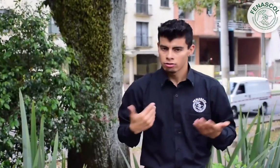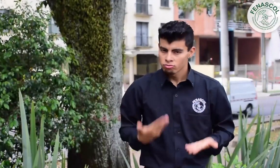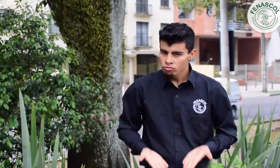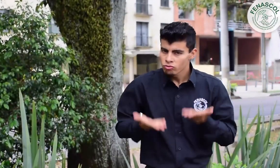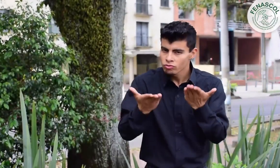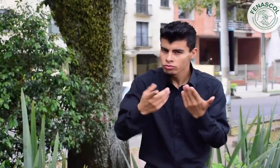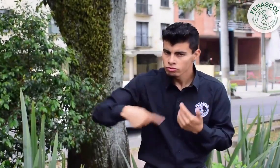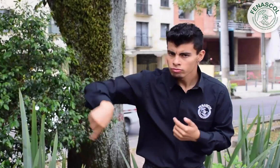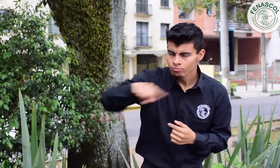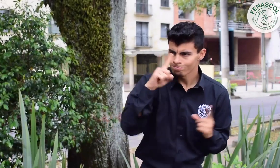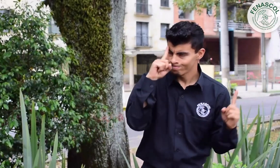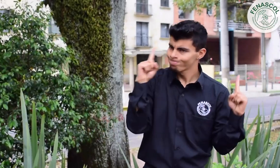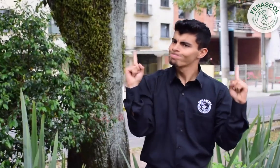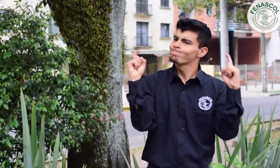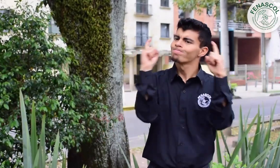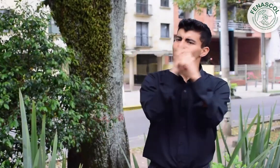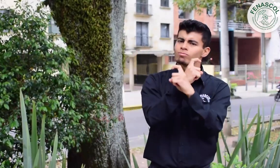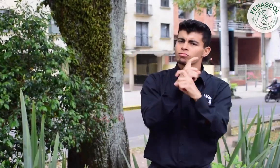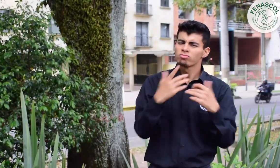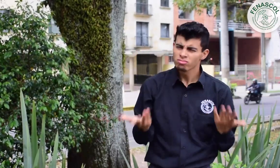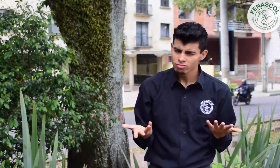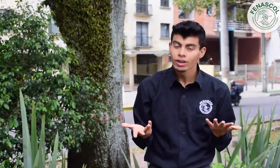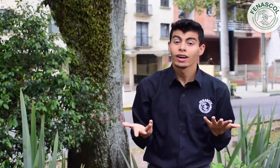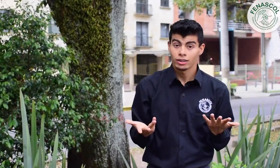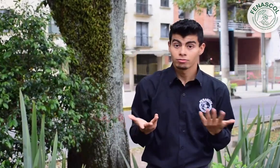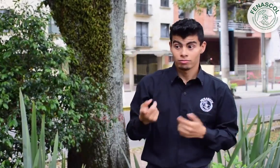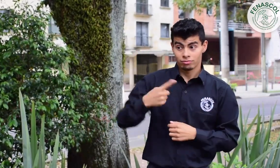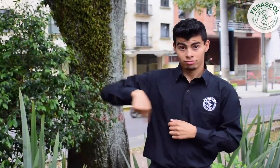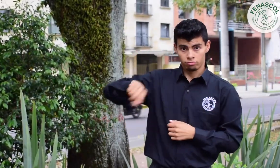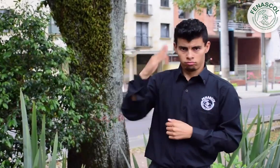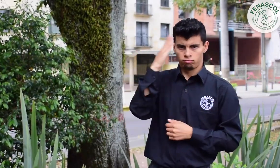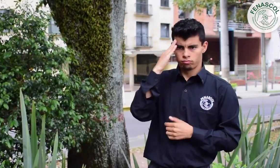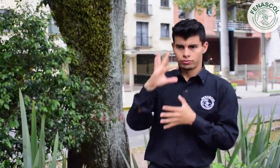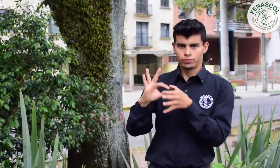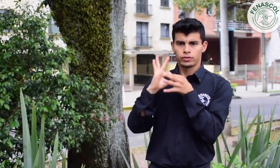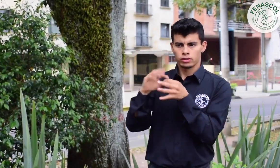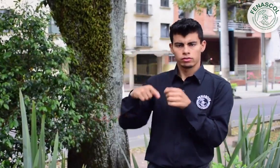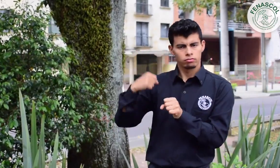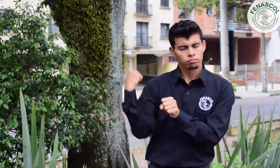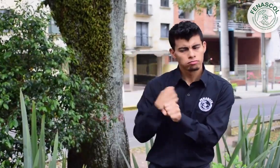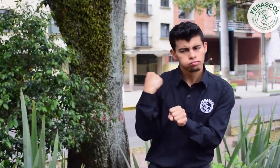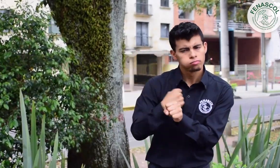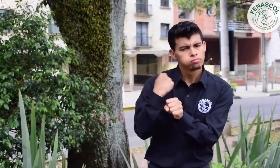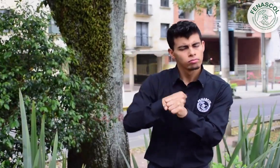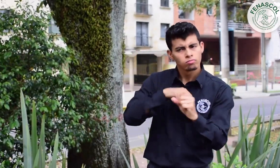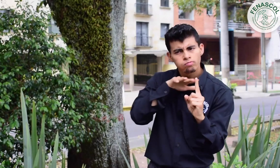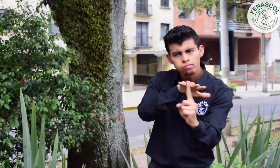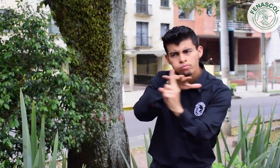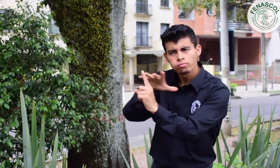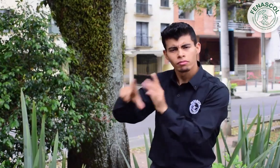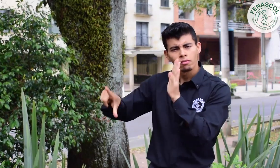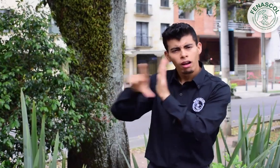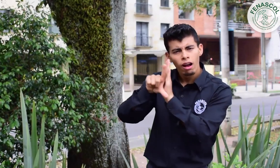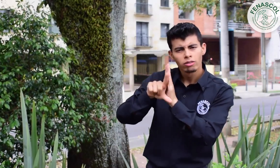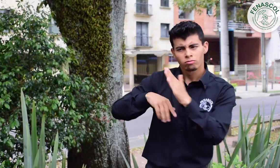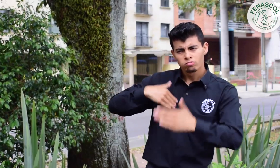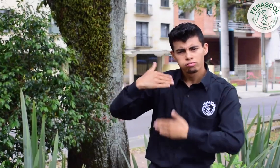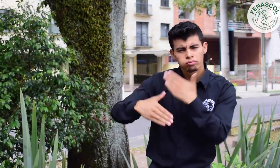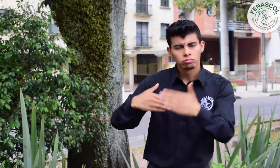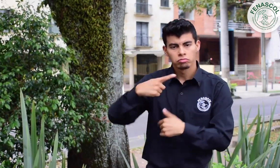les dejo una reflexión. Como saben, en FENASCOL siempre se ha trabajado en la incidencia en contextos normativos, y en